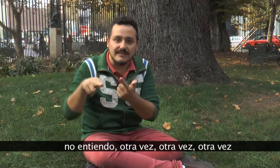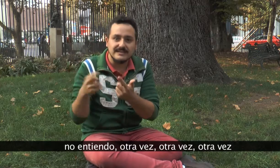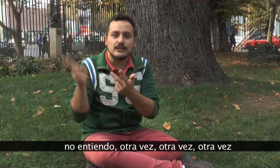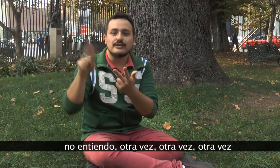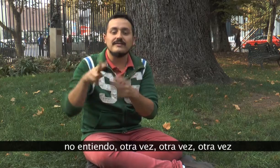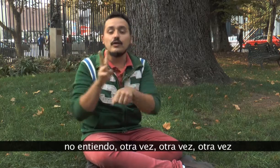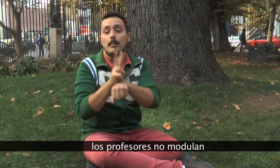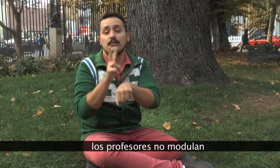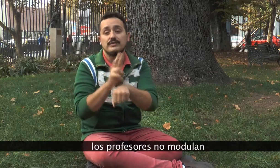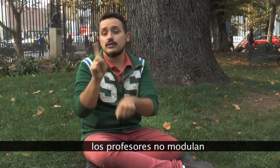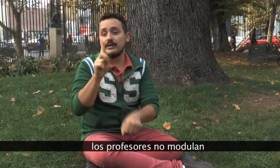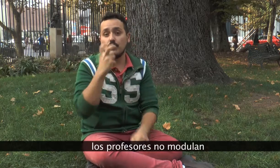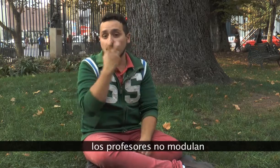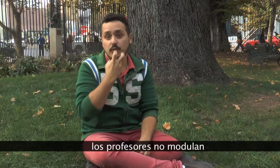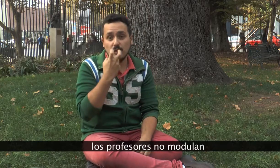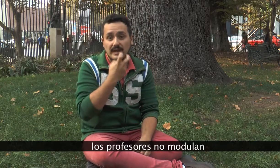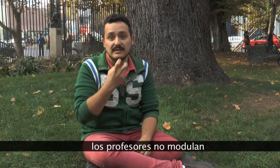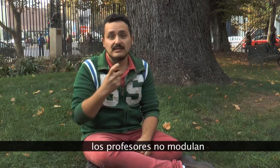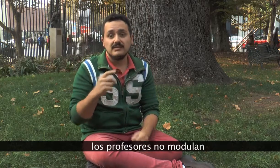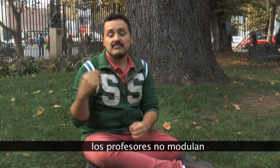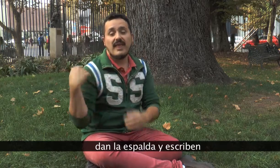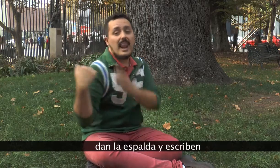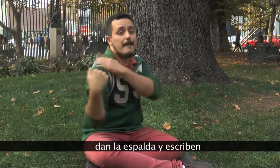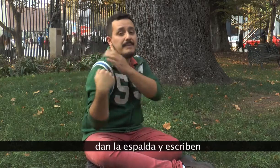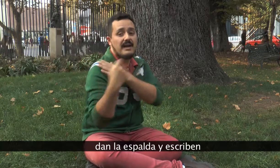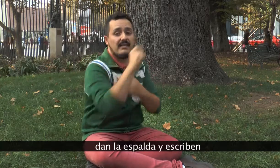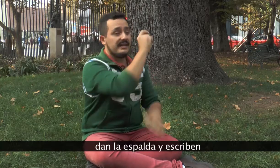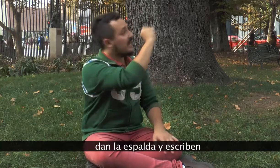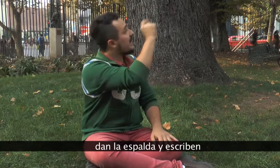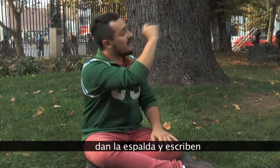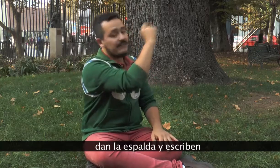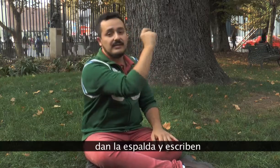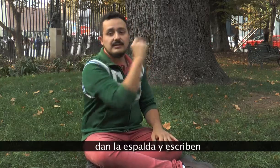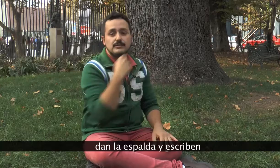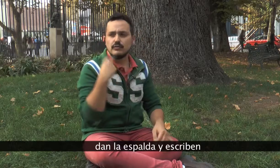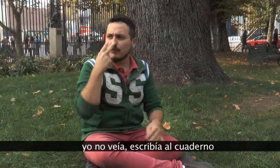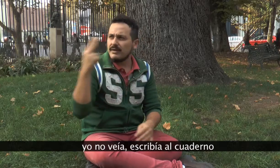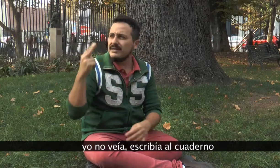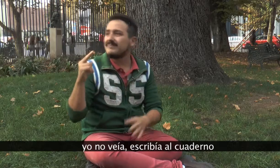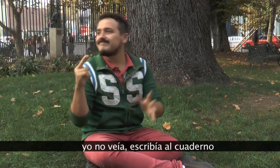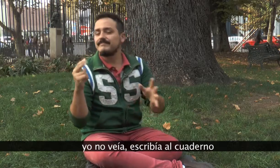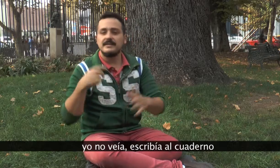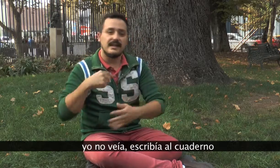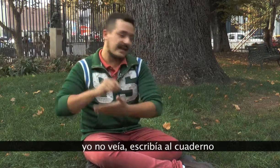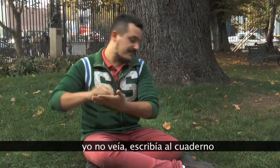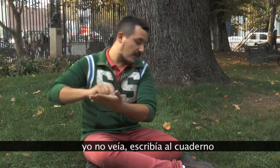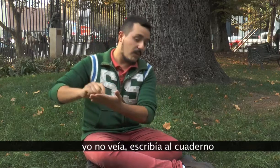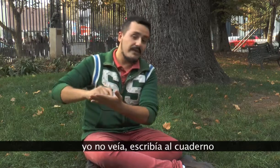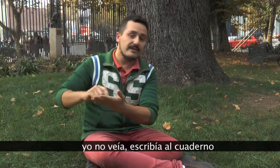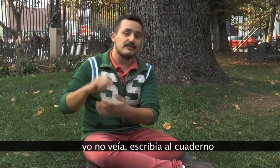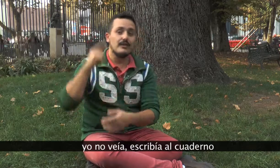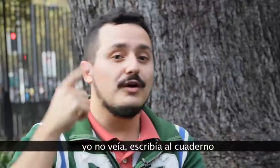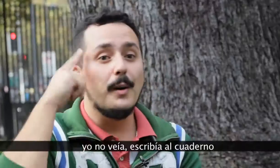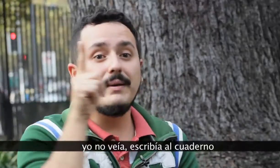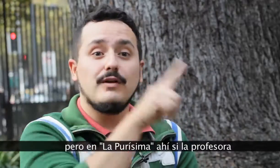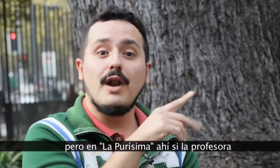vez, otra vez. Los profesores no modulan, dan la espada y escriben. Yo no veía, escribía el cuadro. Pero la